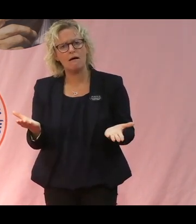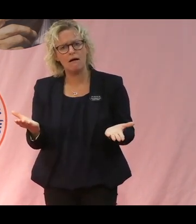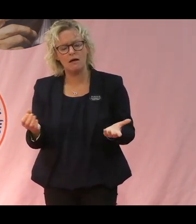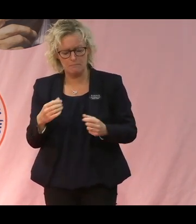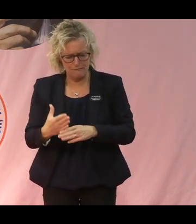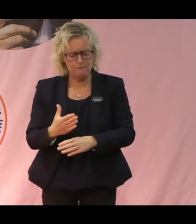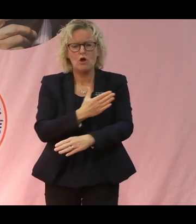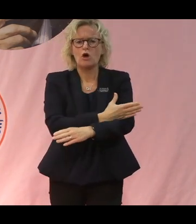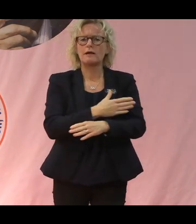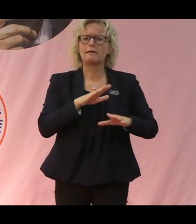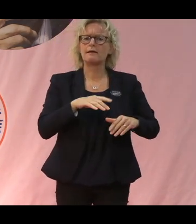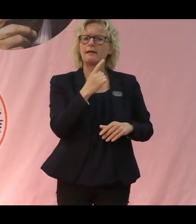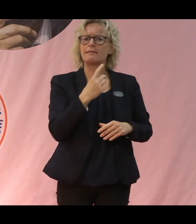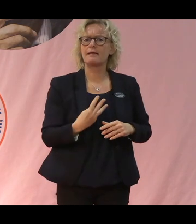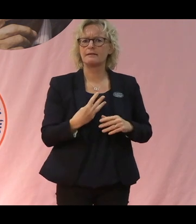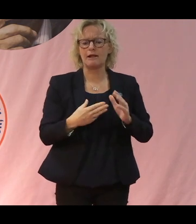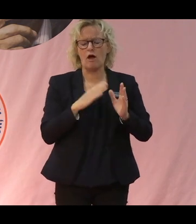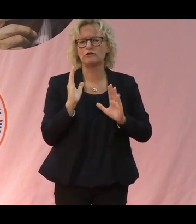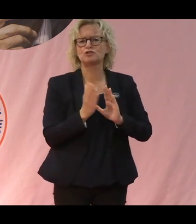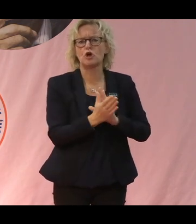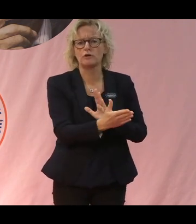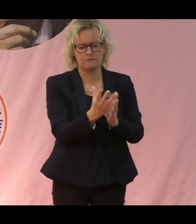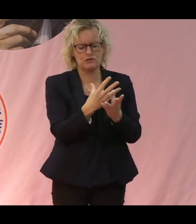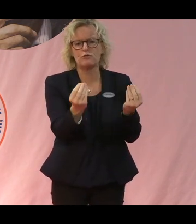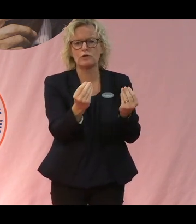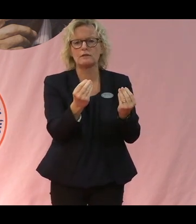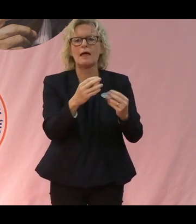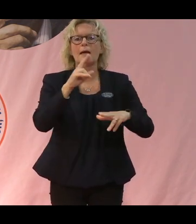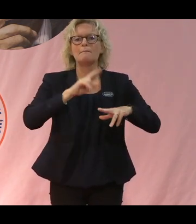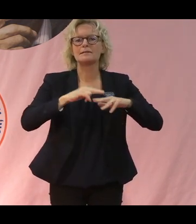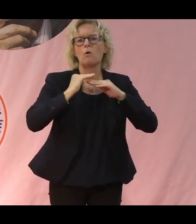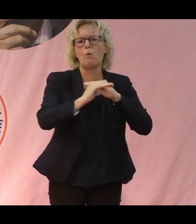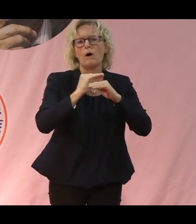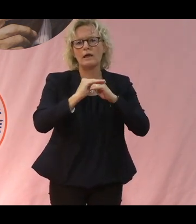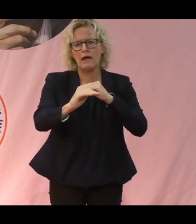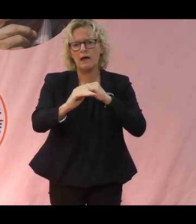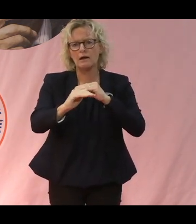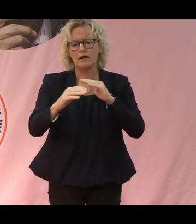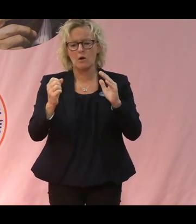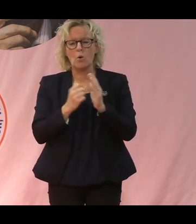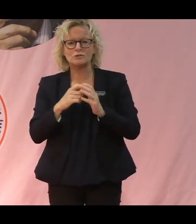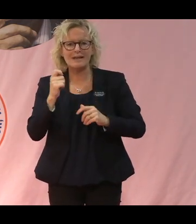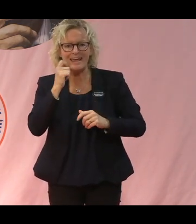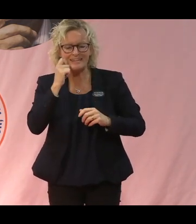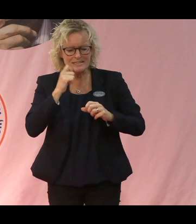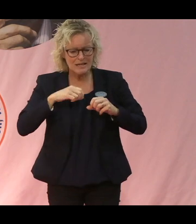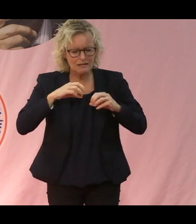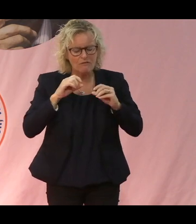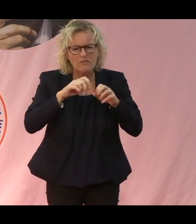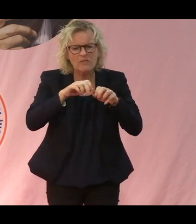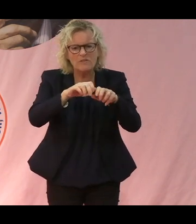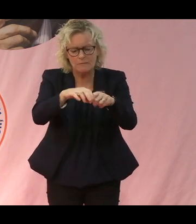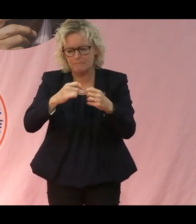redan en tredjedel av skörden försvunnit på åkern, av skadeinsekter eller dåligt väder,